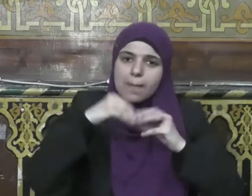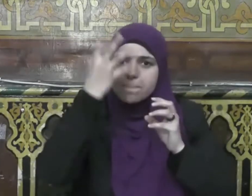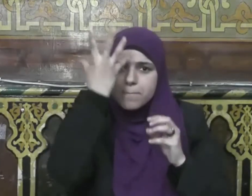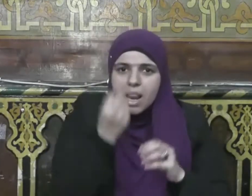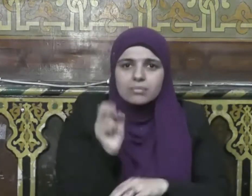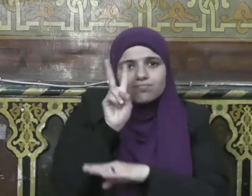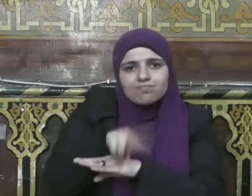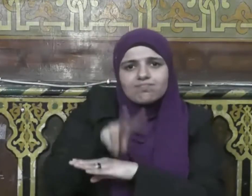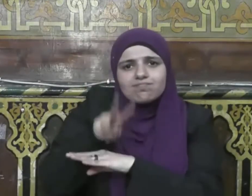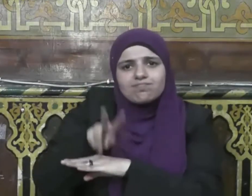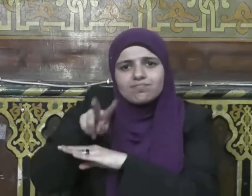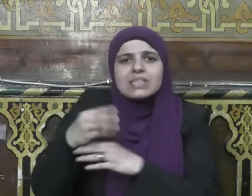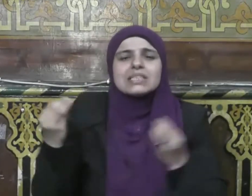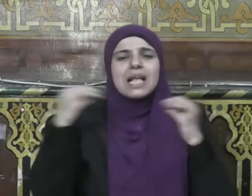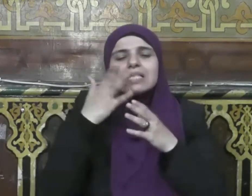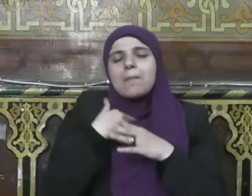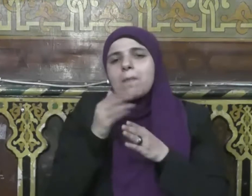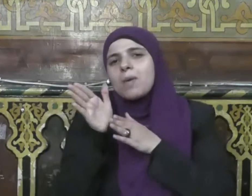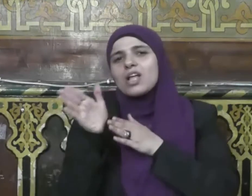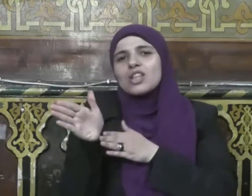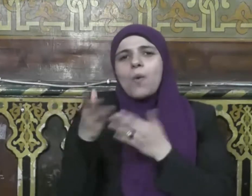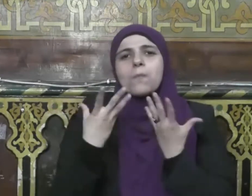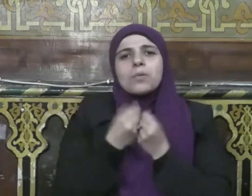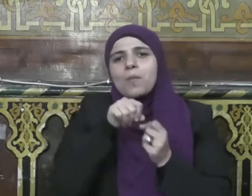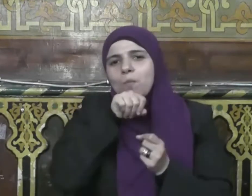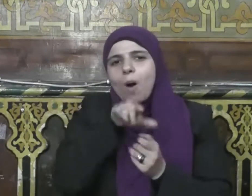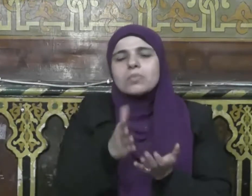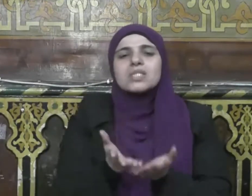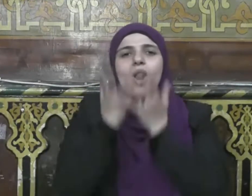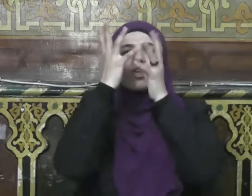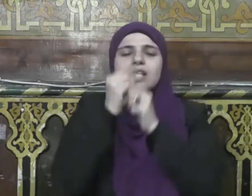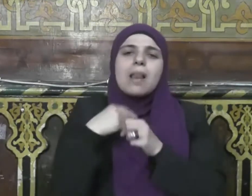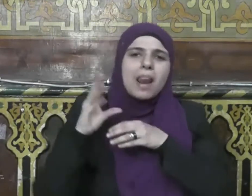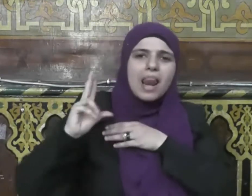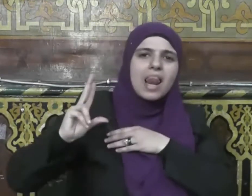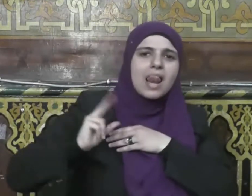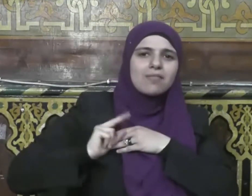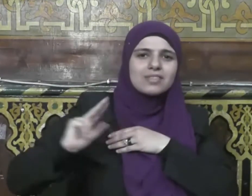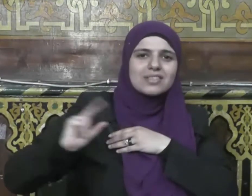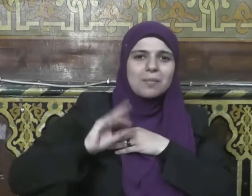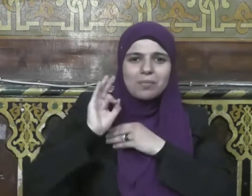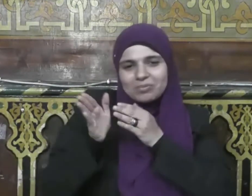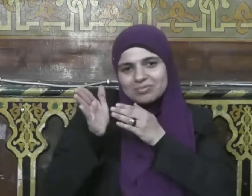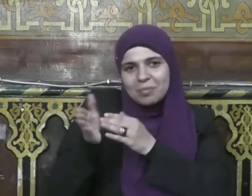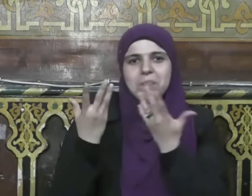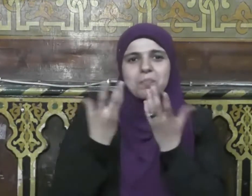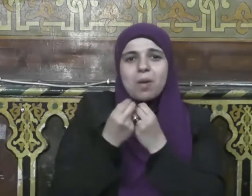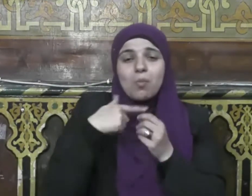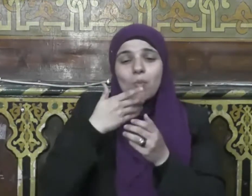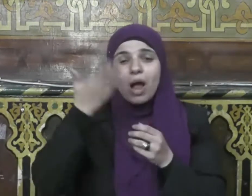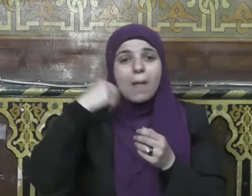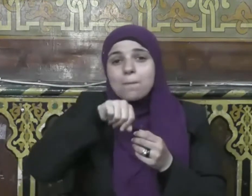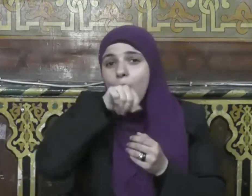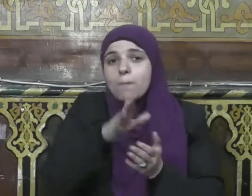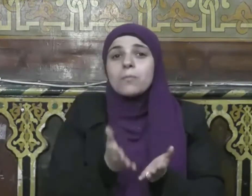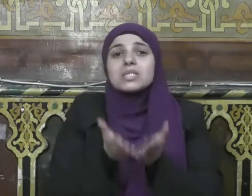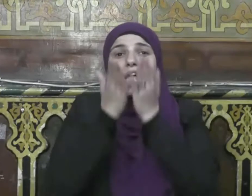وسلم فقد كان النبي صلى الله عليه وسلم يجتهد في هذه العشر